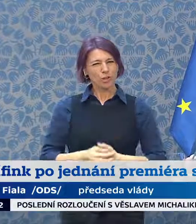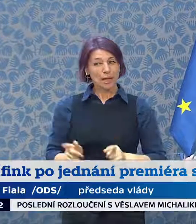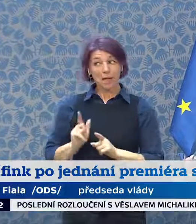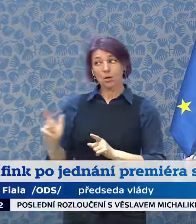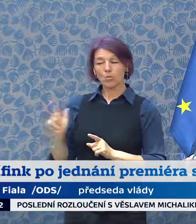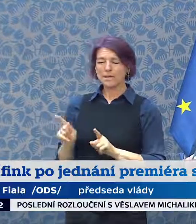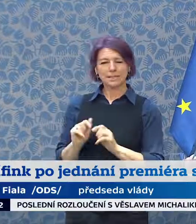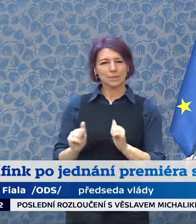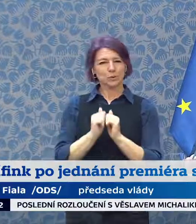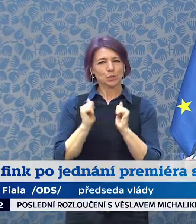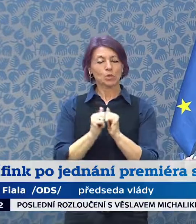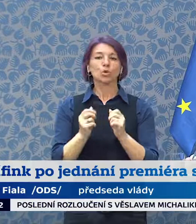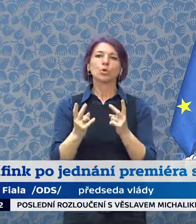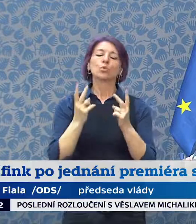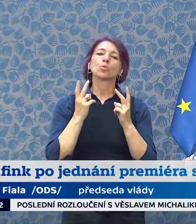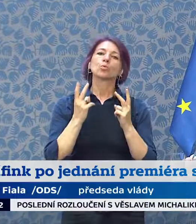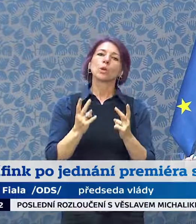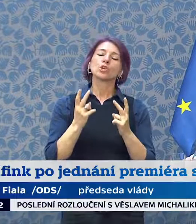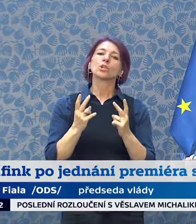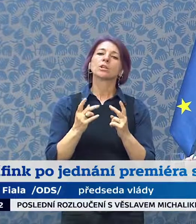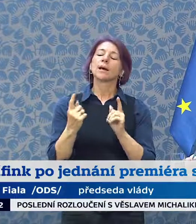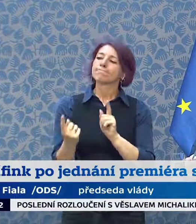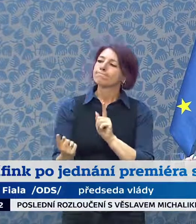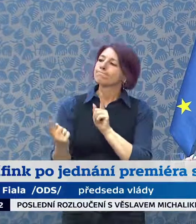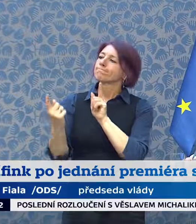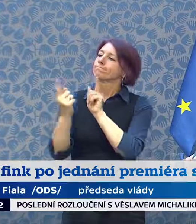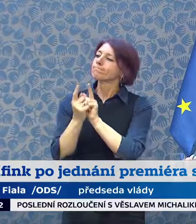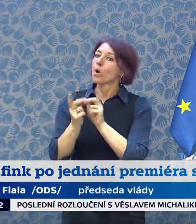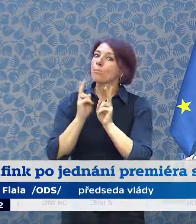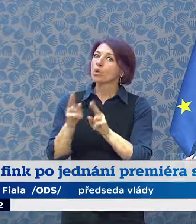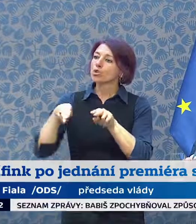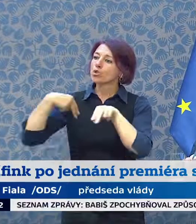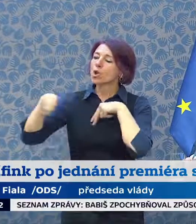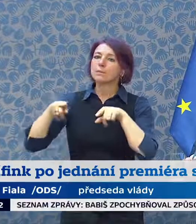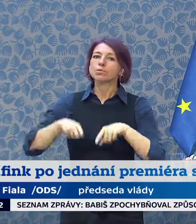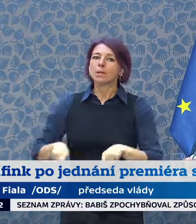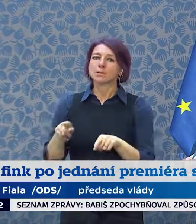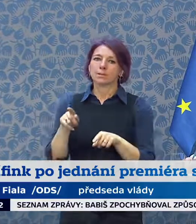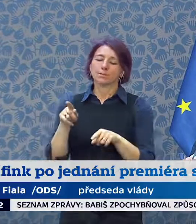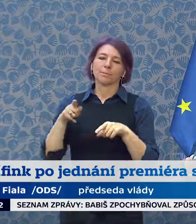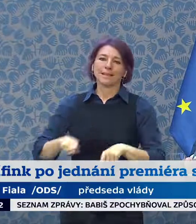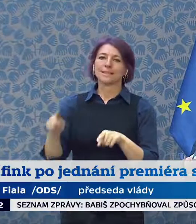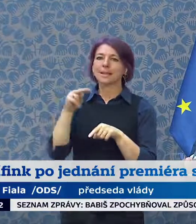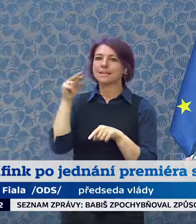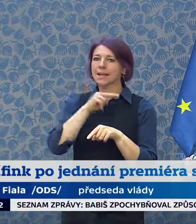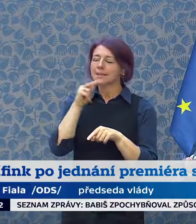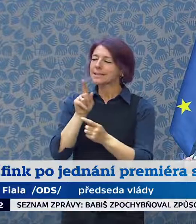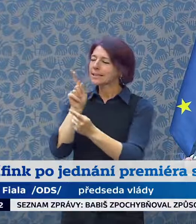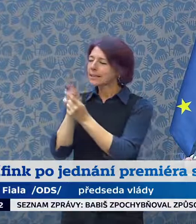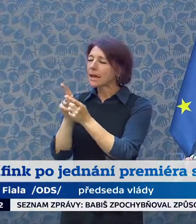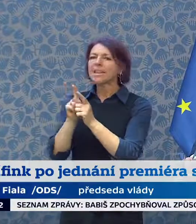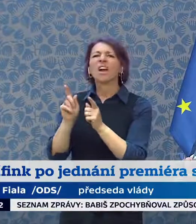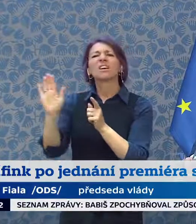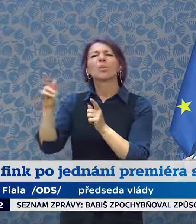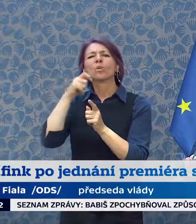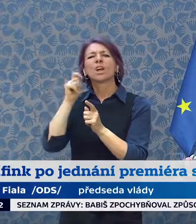je důležité mít možnost mluvit s prezidentem Zeleným a s ukrajinskými politiky tváří v tvář, vidět